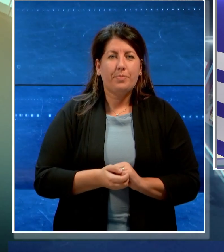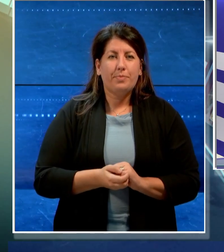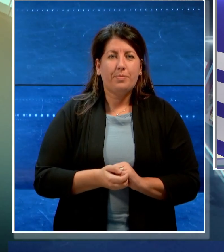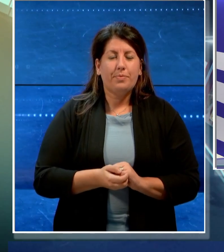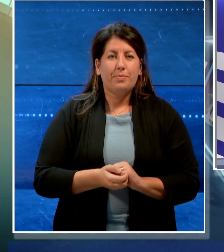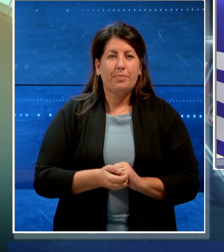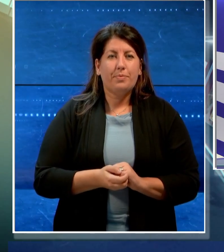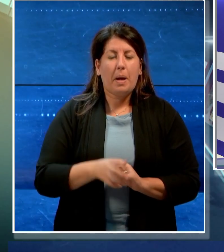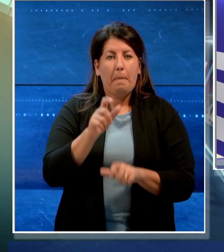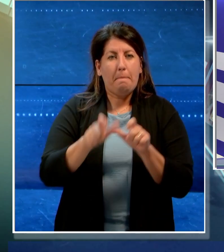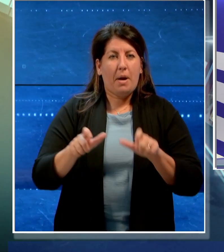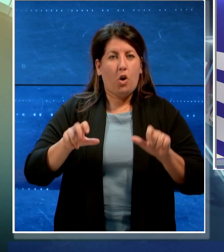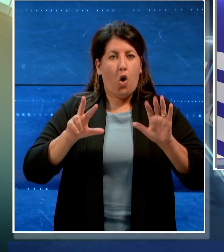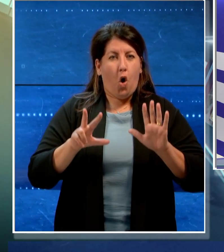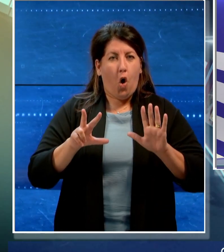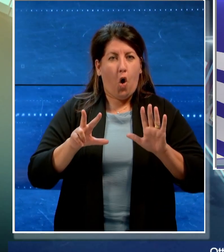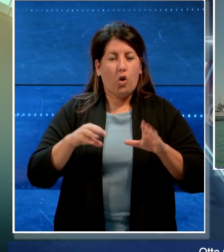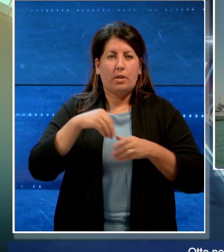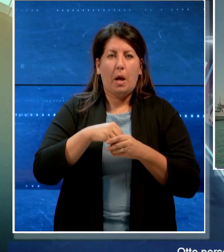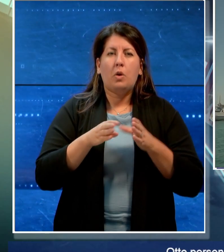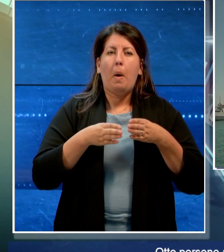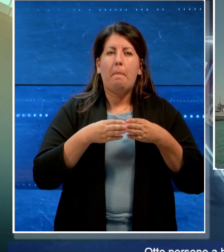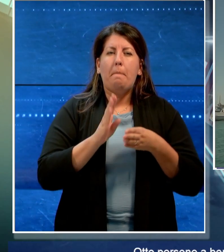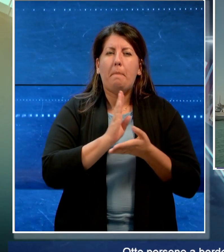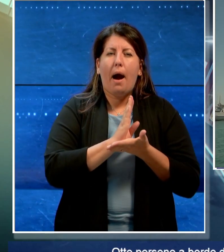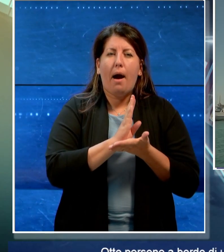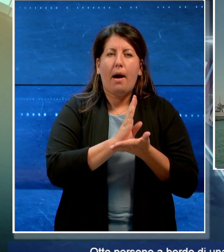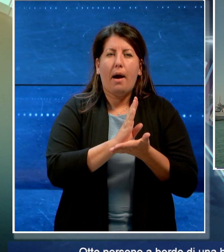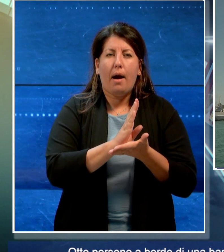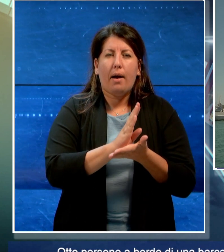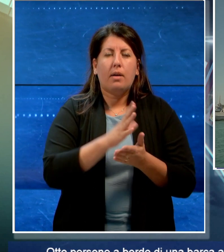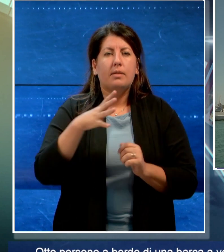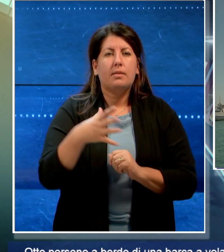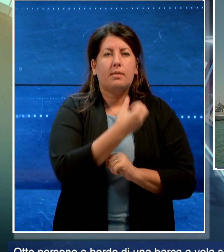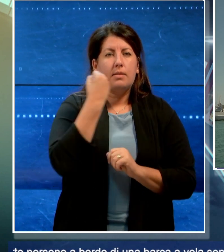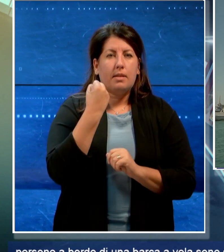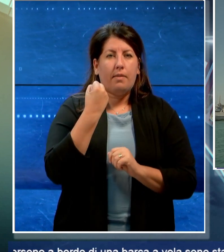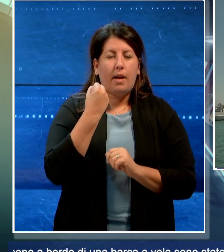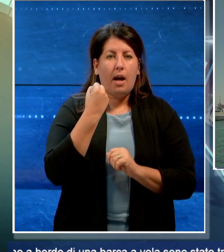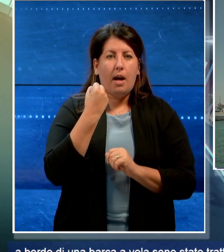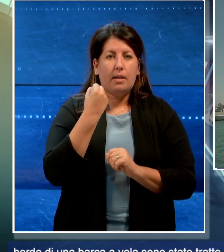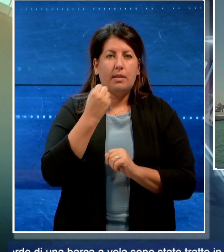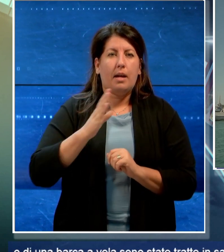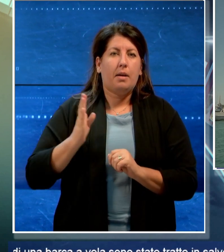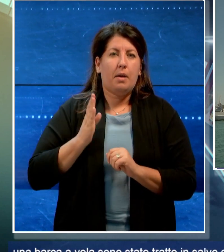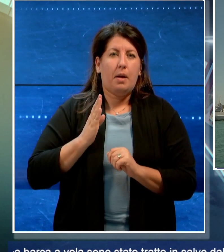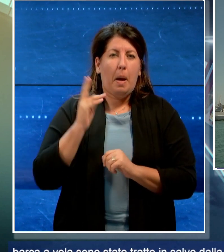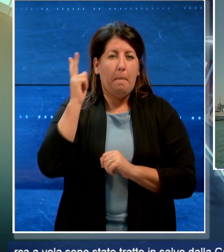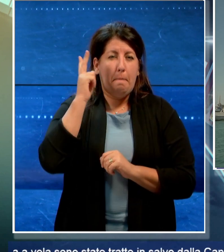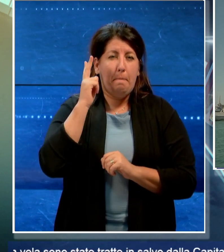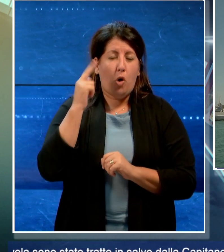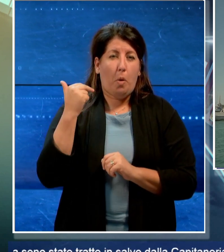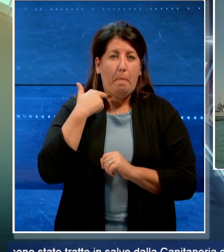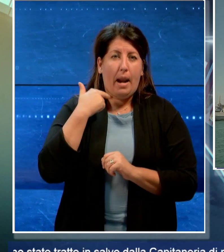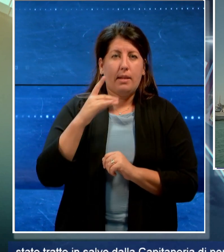8 persone a bordo di una barca vela sono state tratte in salvo dalla capitaneria di porto di Barletta